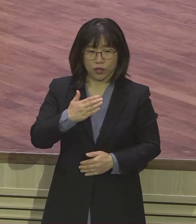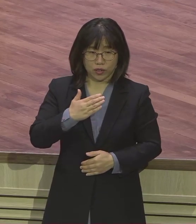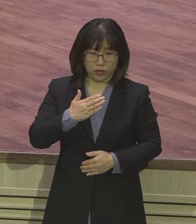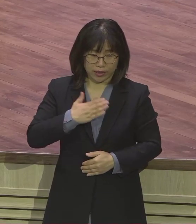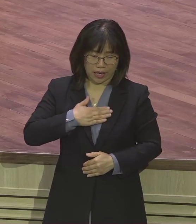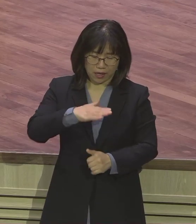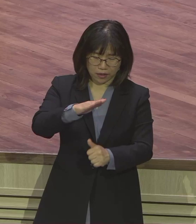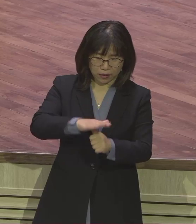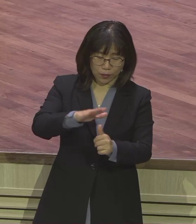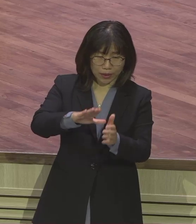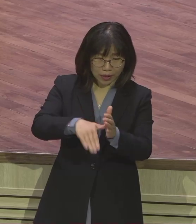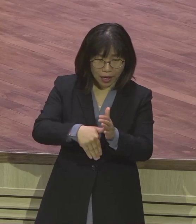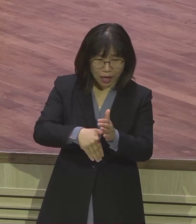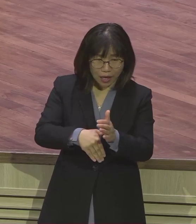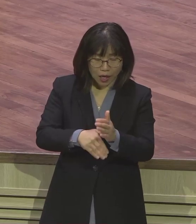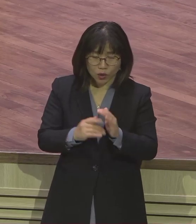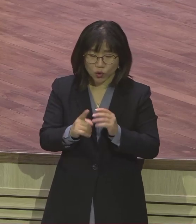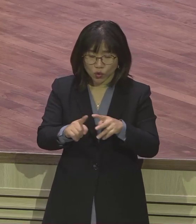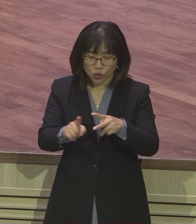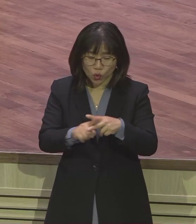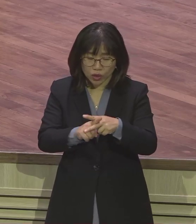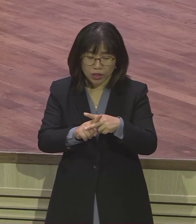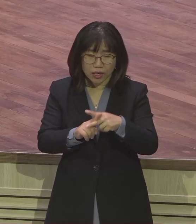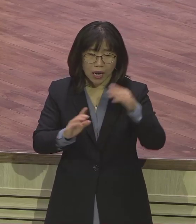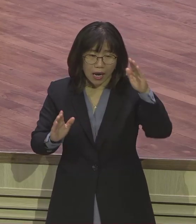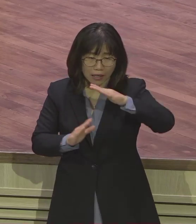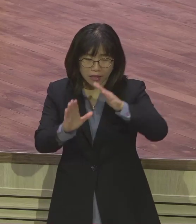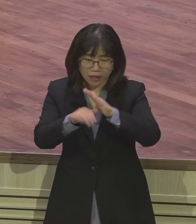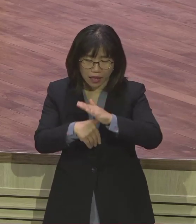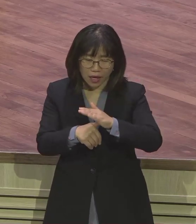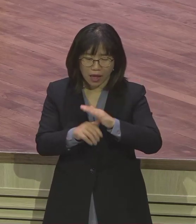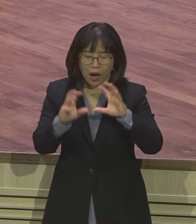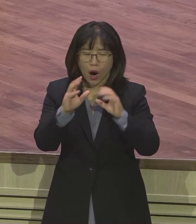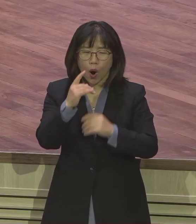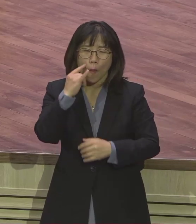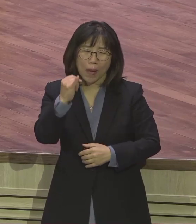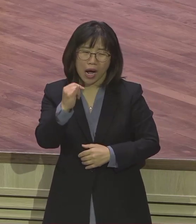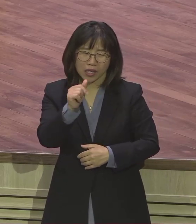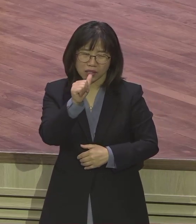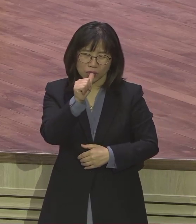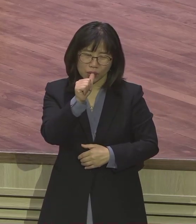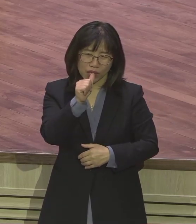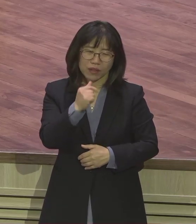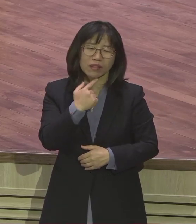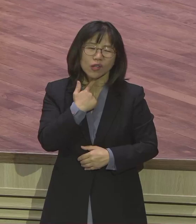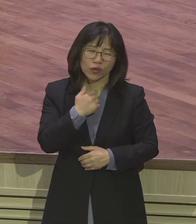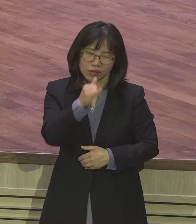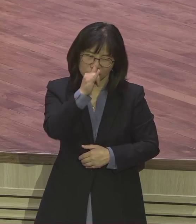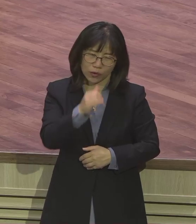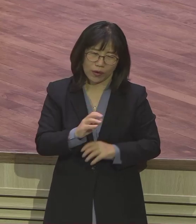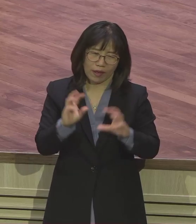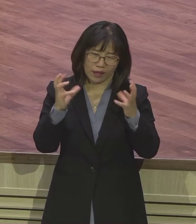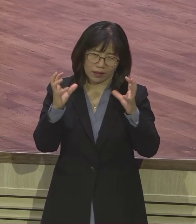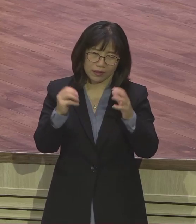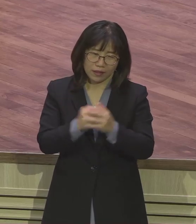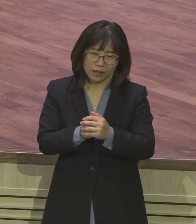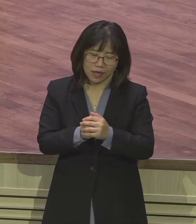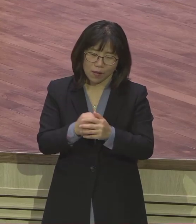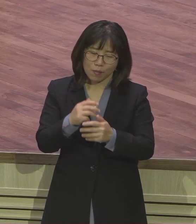학교 갔다 와가지고 집으로 갔다 엄마 젖 쪄 젖 바르고 그런 놈들도 있고 그럼 나에게 몇 살이요? 여덟 살, 아홉 살이요. 그때는 그랬어요.